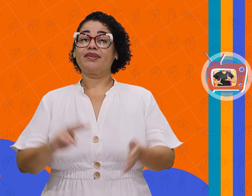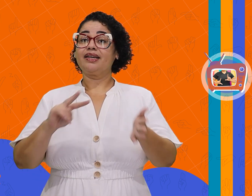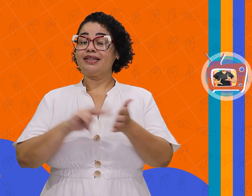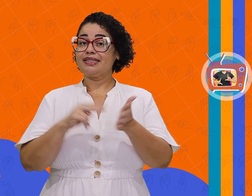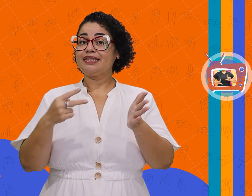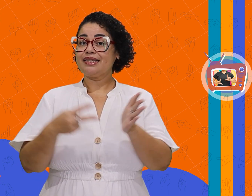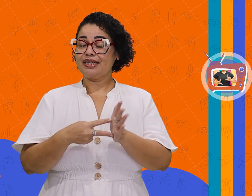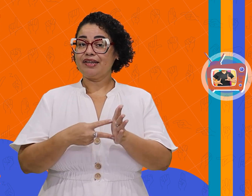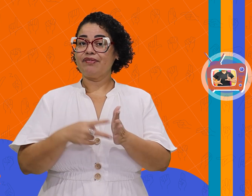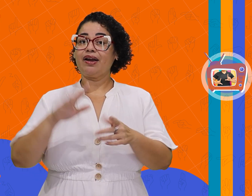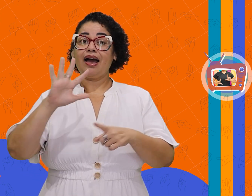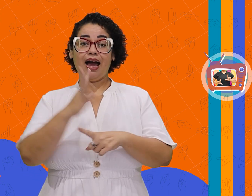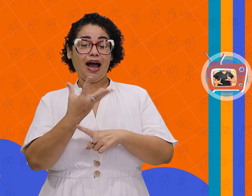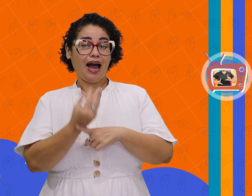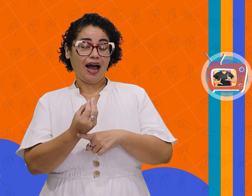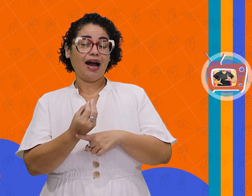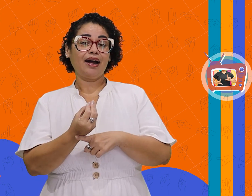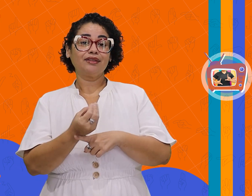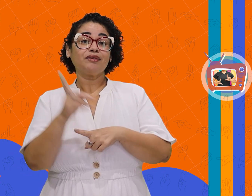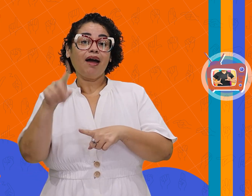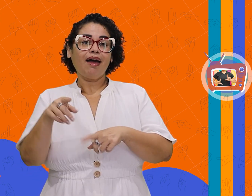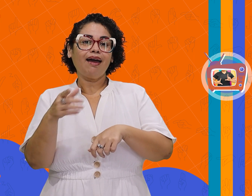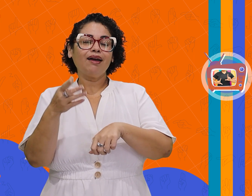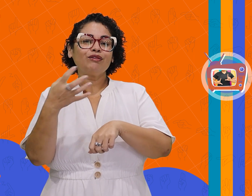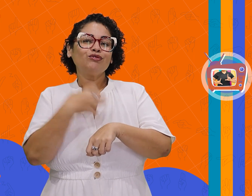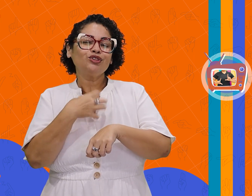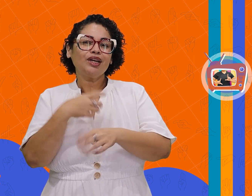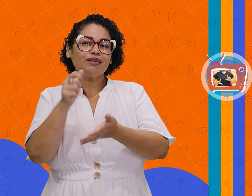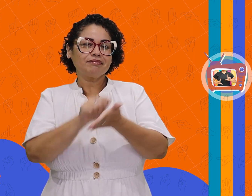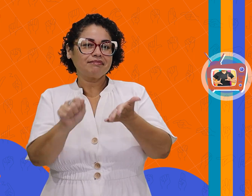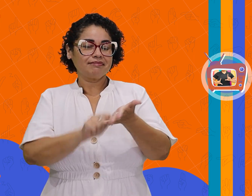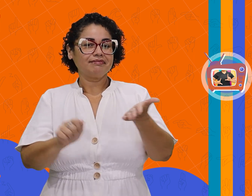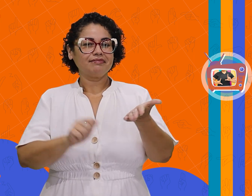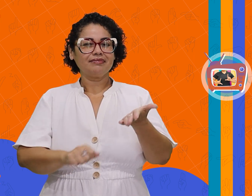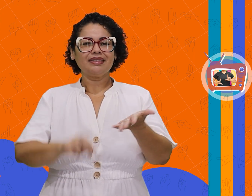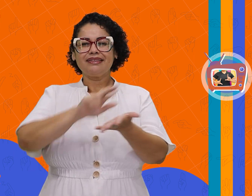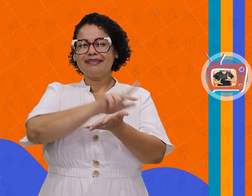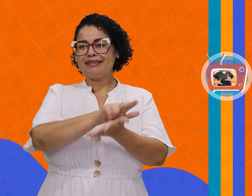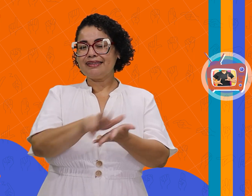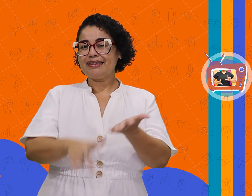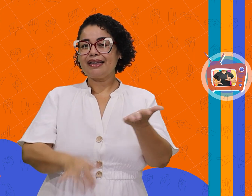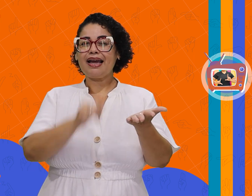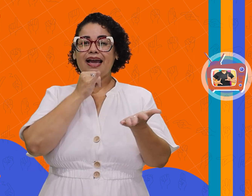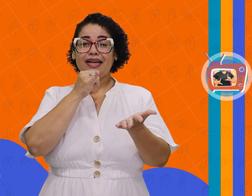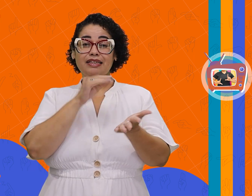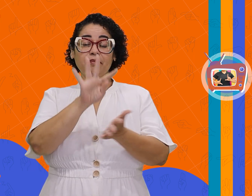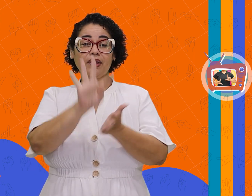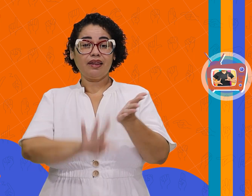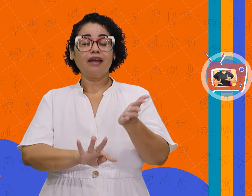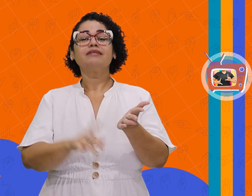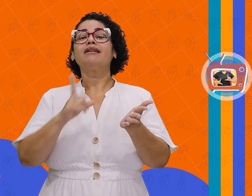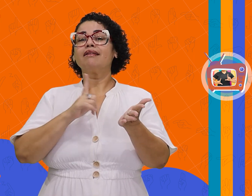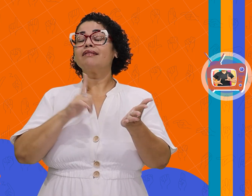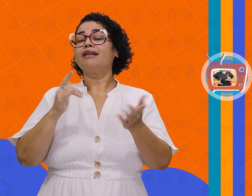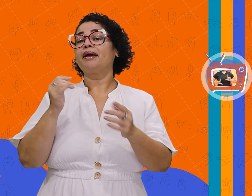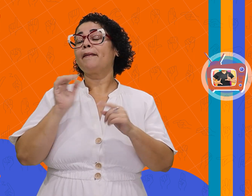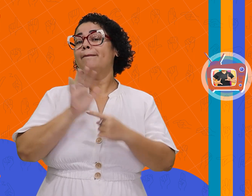Significa arte ou ofício de escrever. Dentre os vários exemplos de textos, podemos citar a